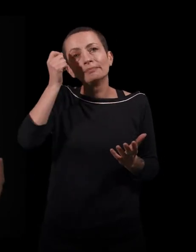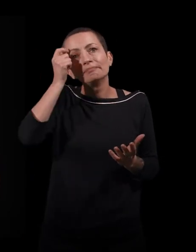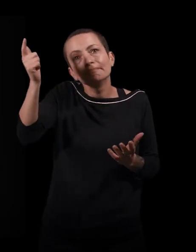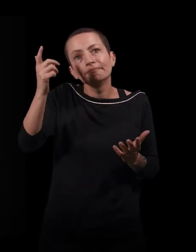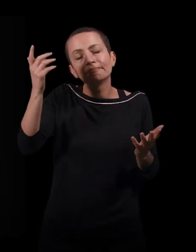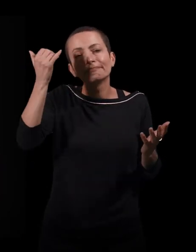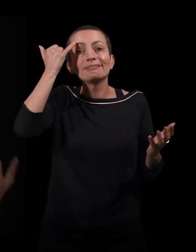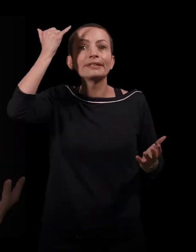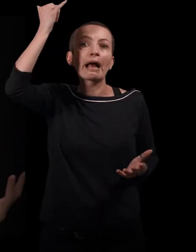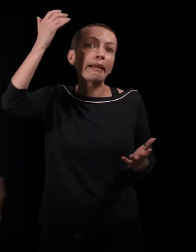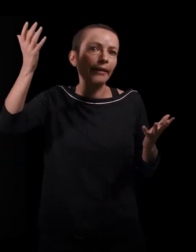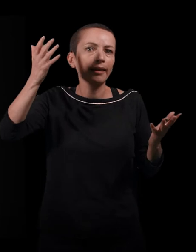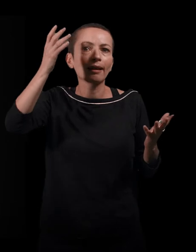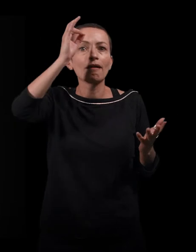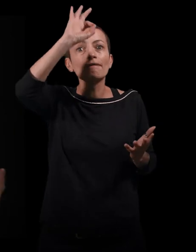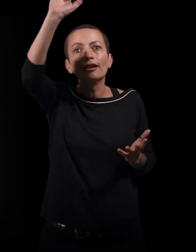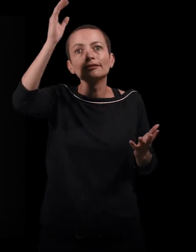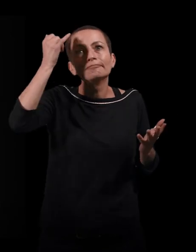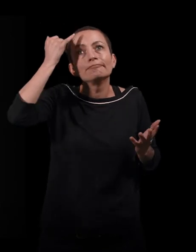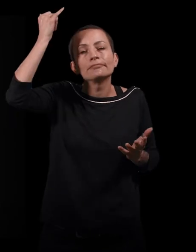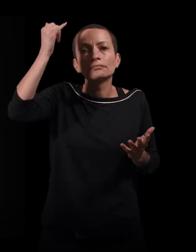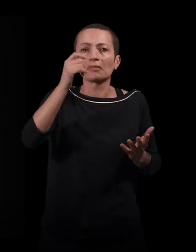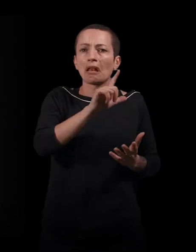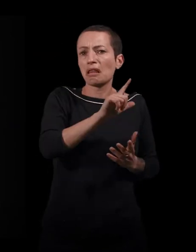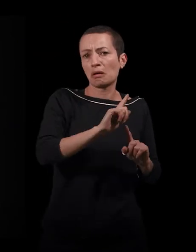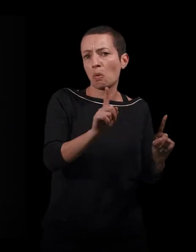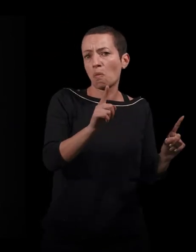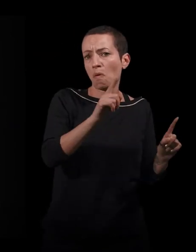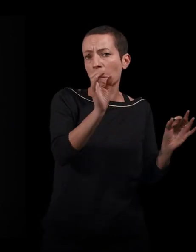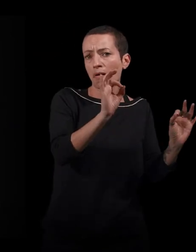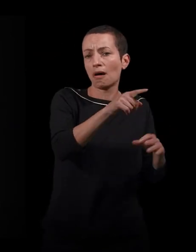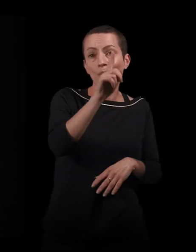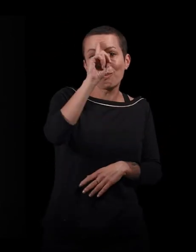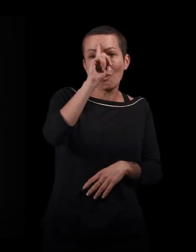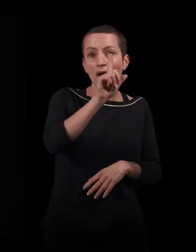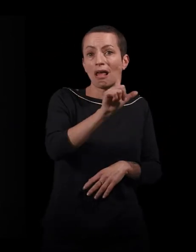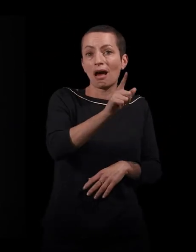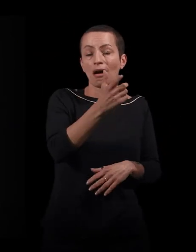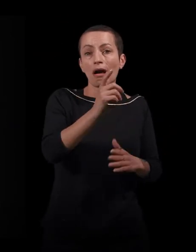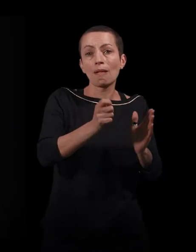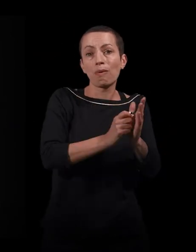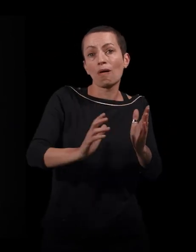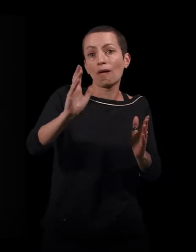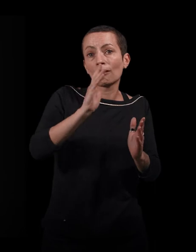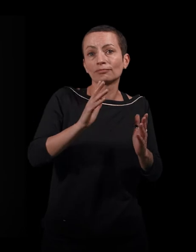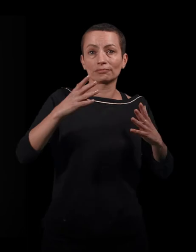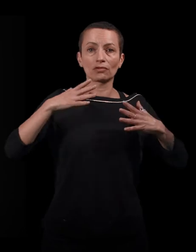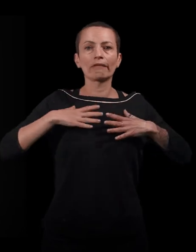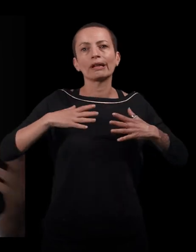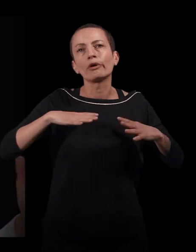l'idéal presque de la France. Ce que Napalela, qui, elle, était à l'époque habillée, à l